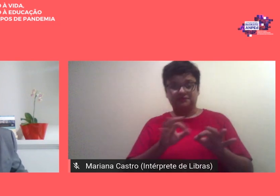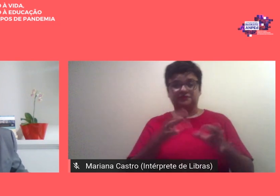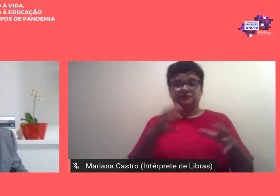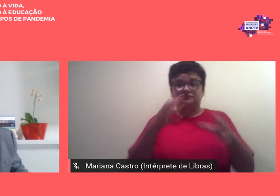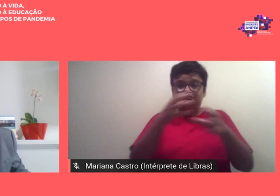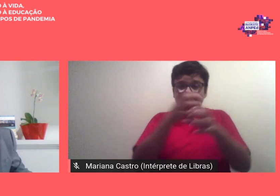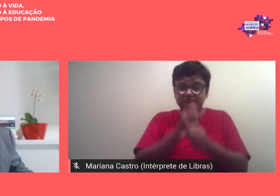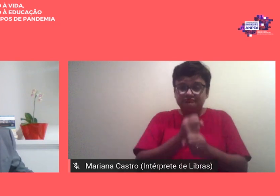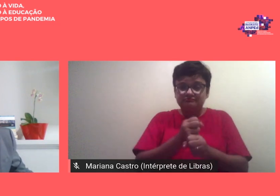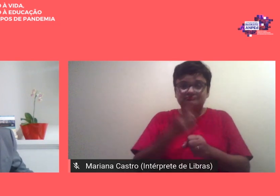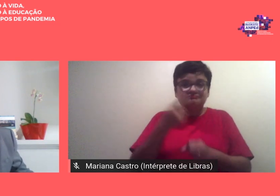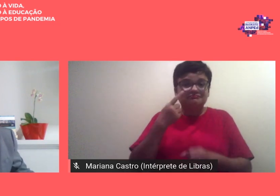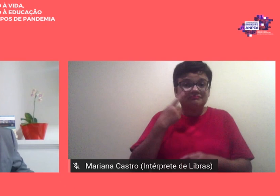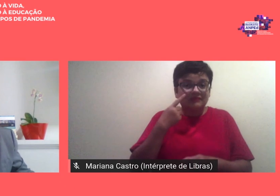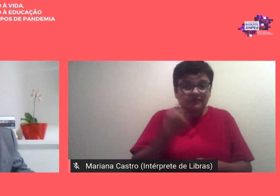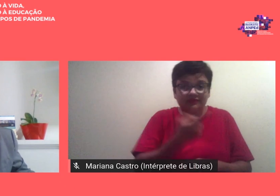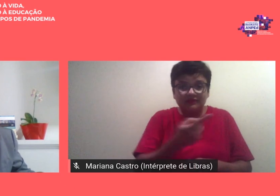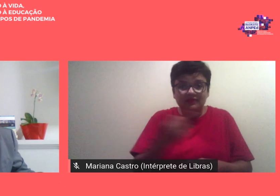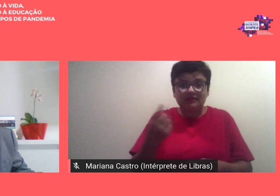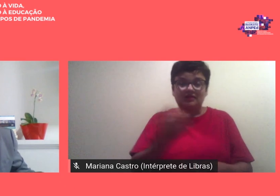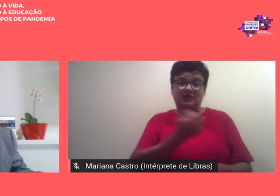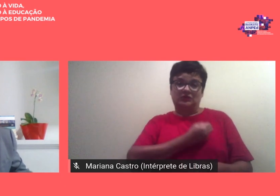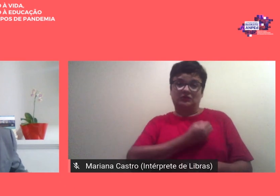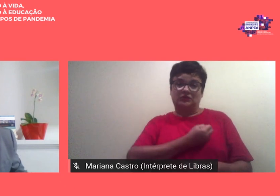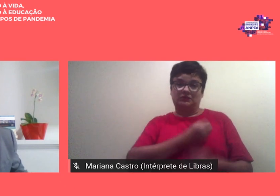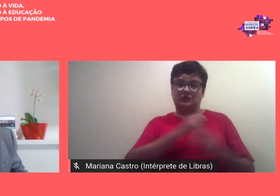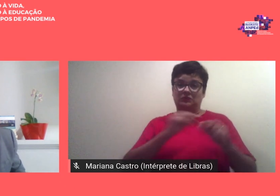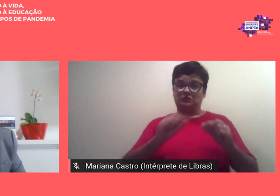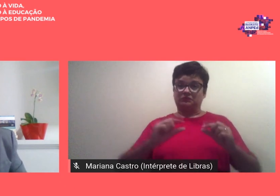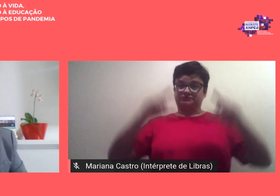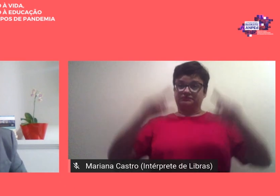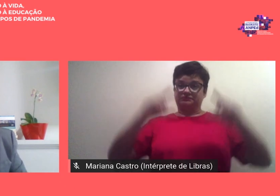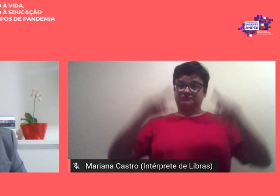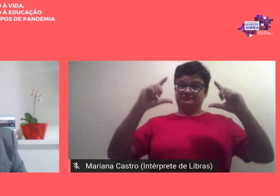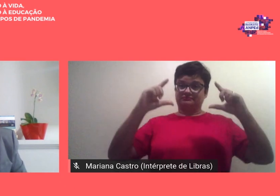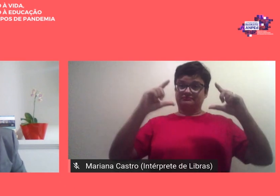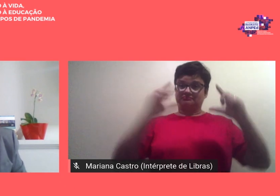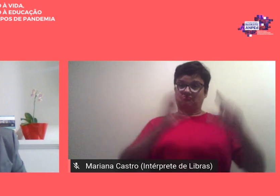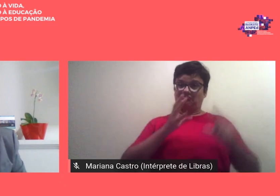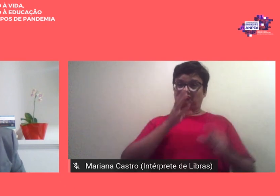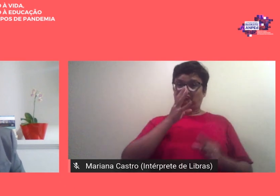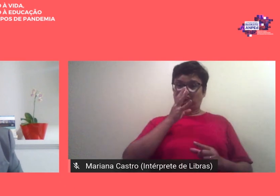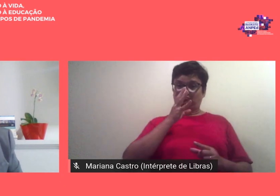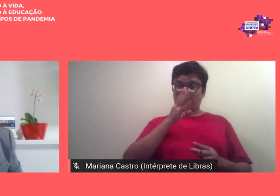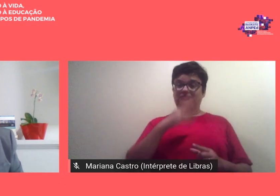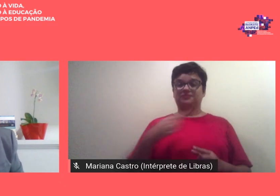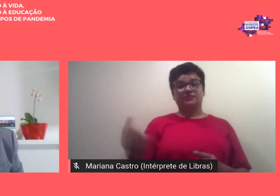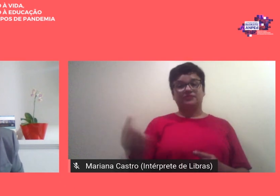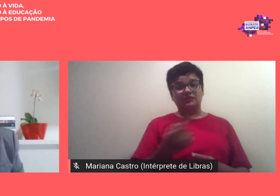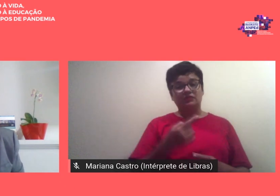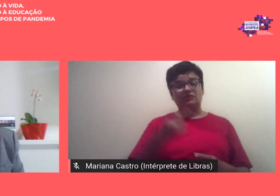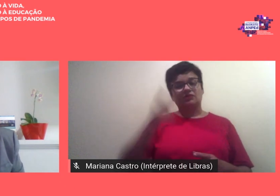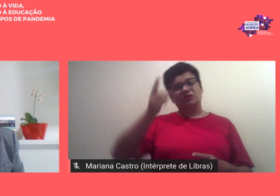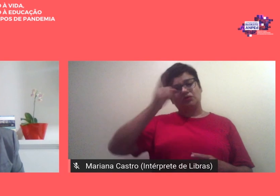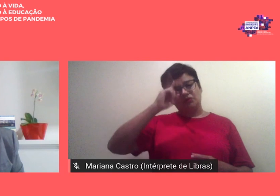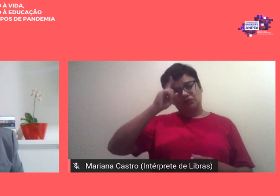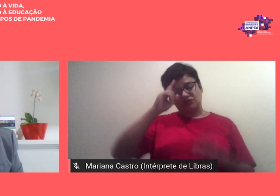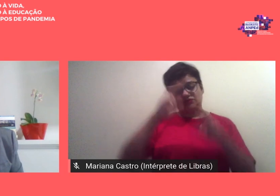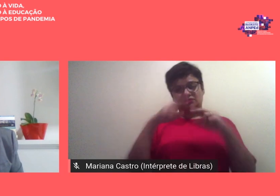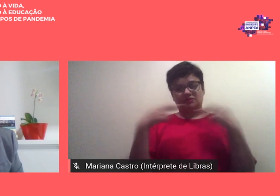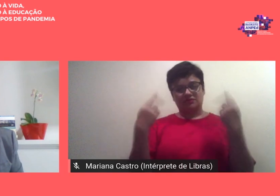olha aí os nossos números isso então implicou que nós tivéssemos todos os dias da reunião